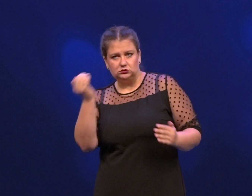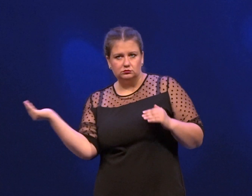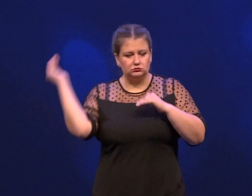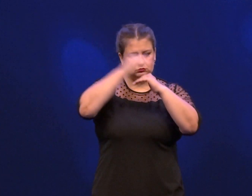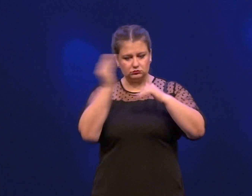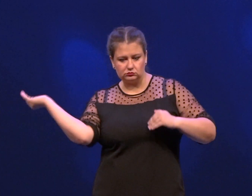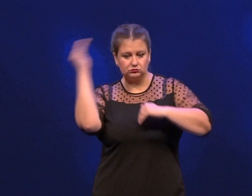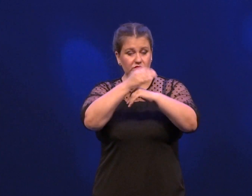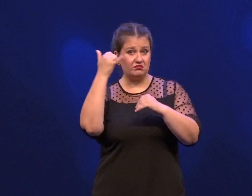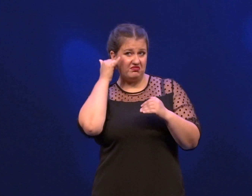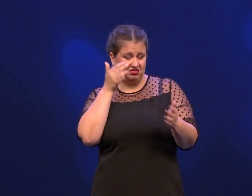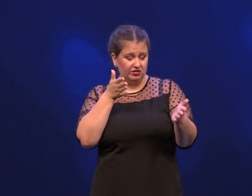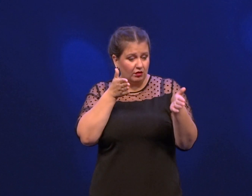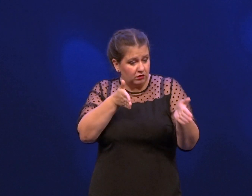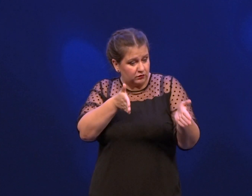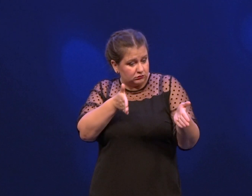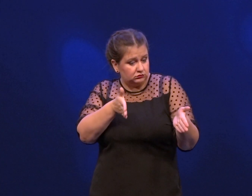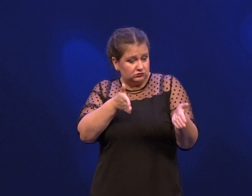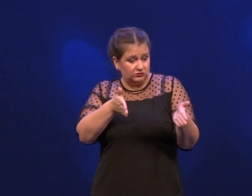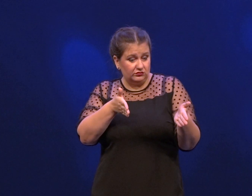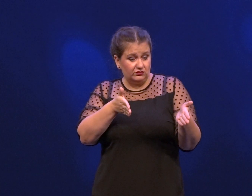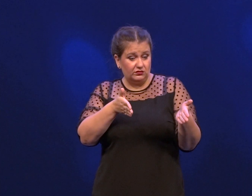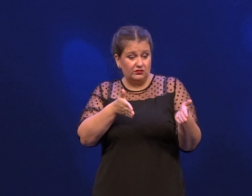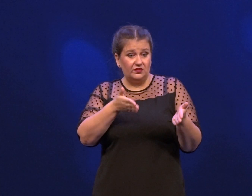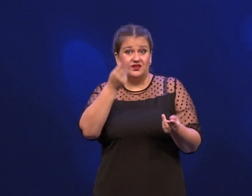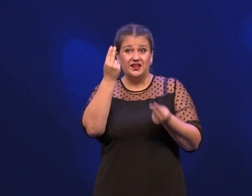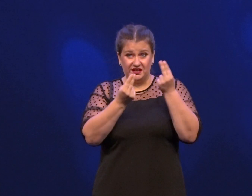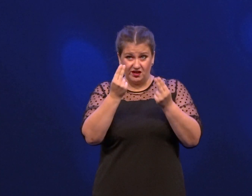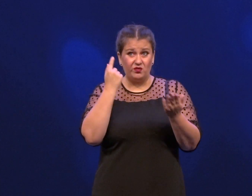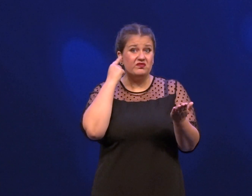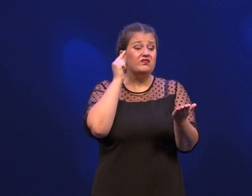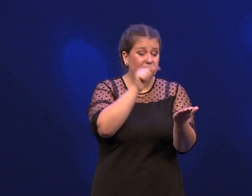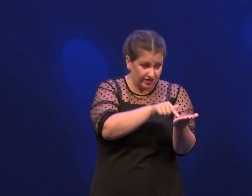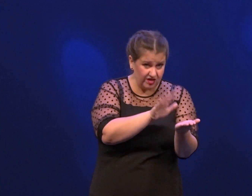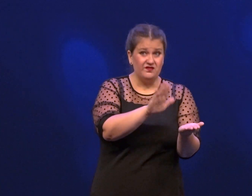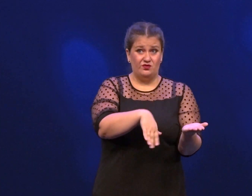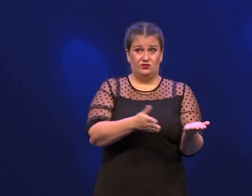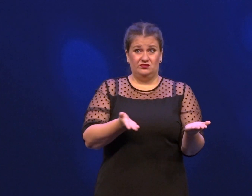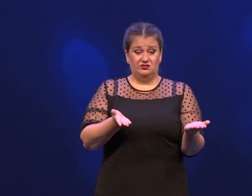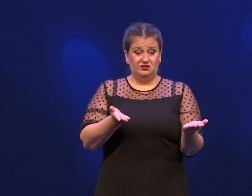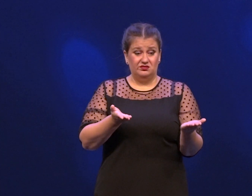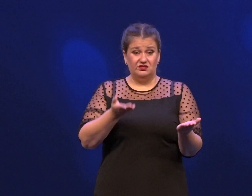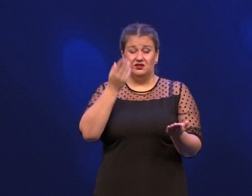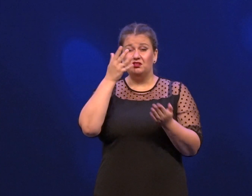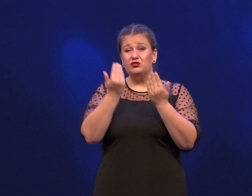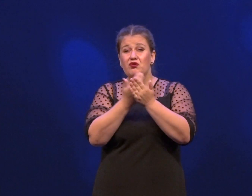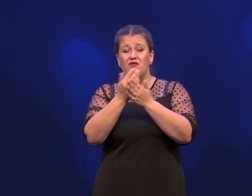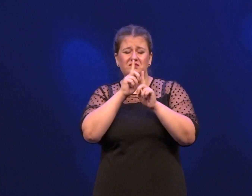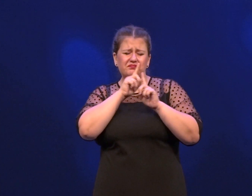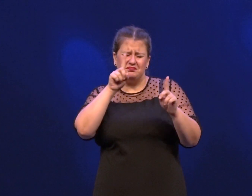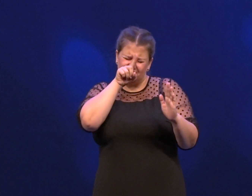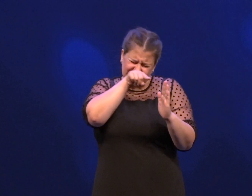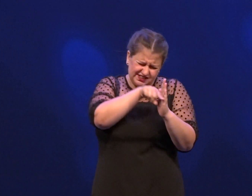своих родителей. Потому что телефон – это самое дорогое, что есть у папы и мамы. Они слушают